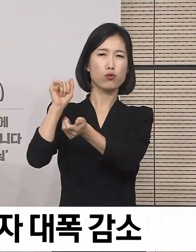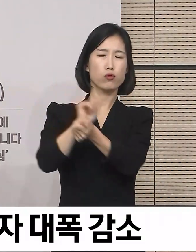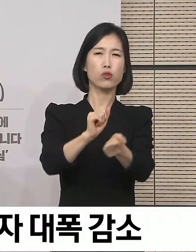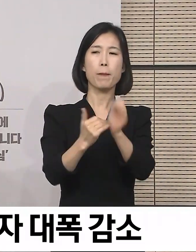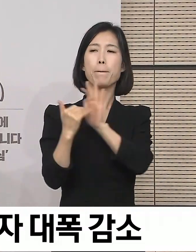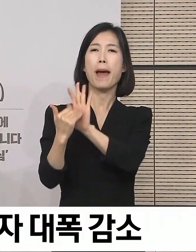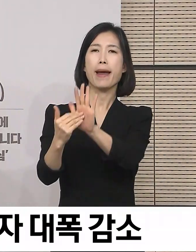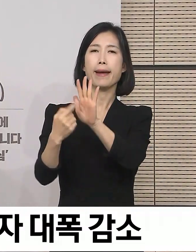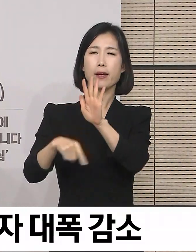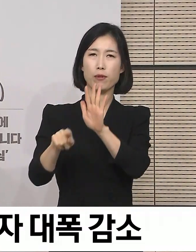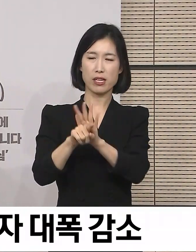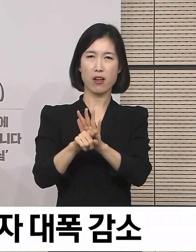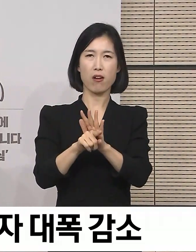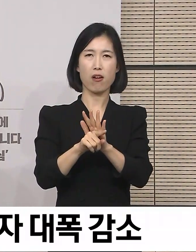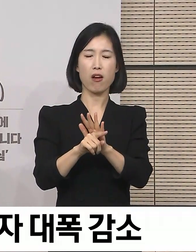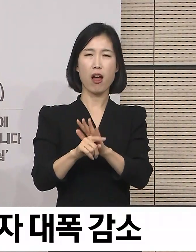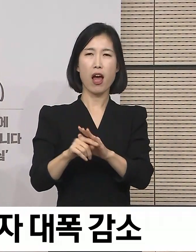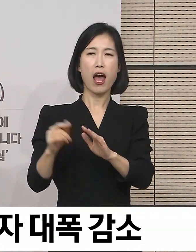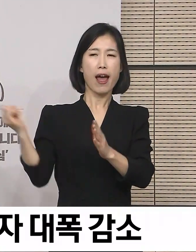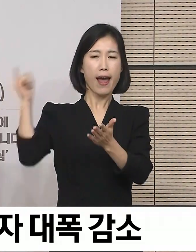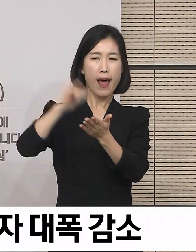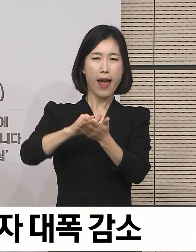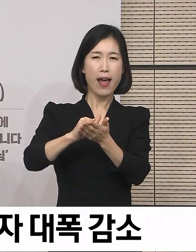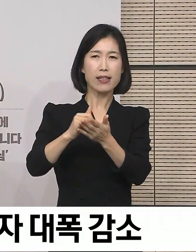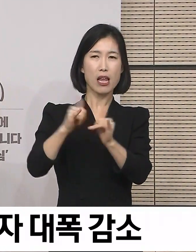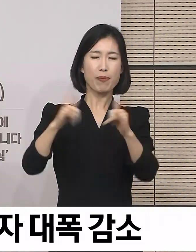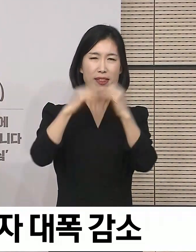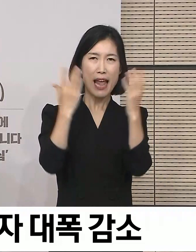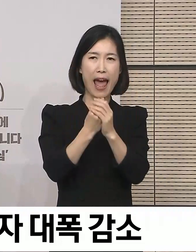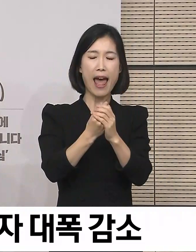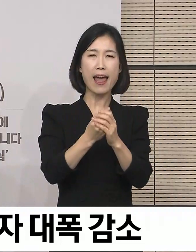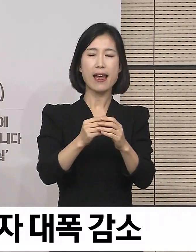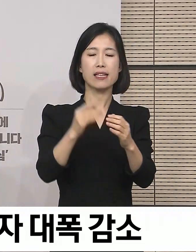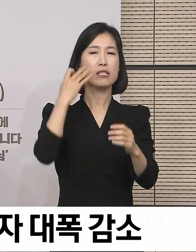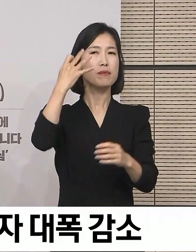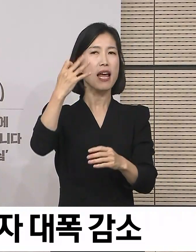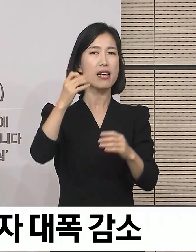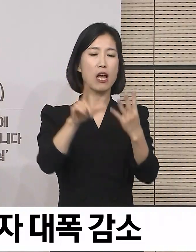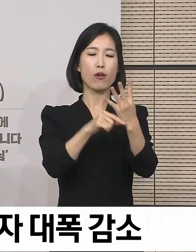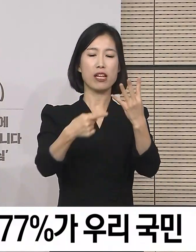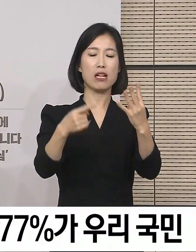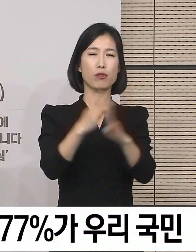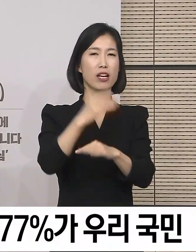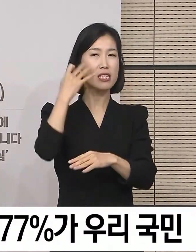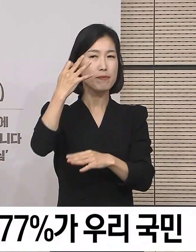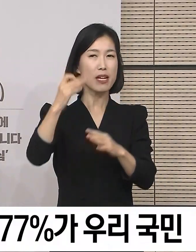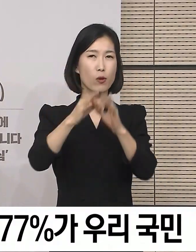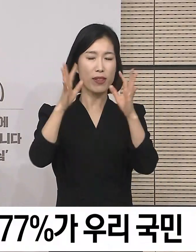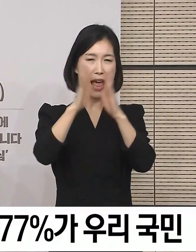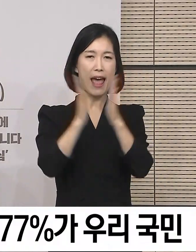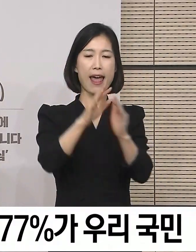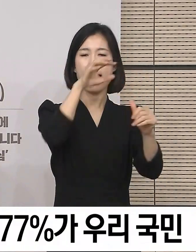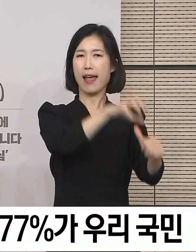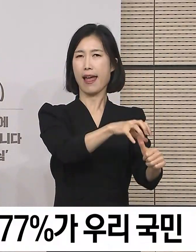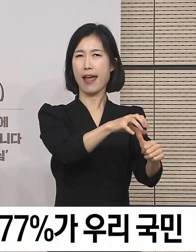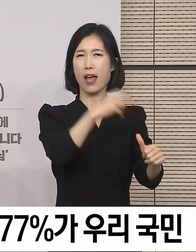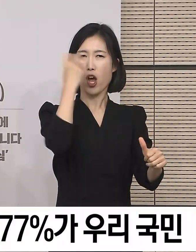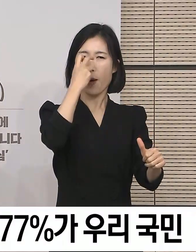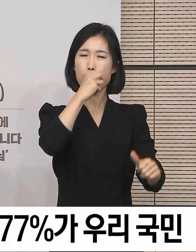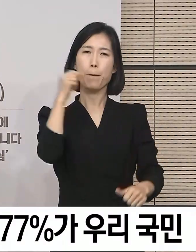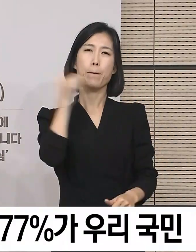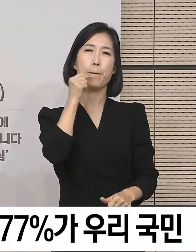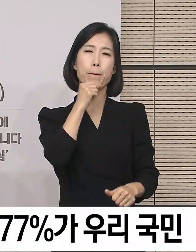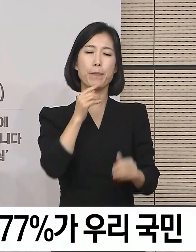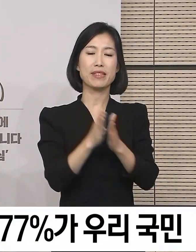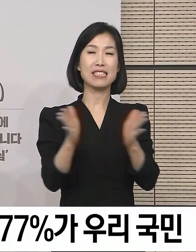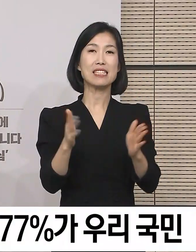전체 입국자를 대상으로 14일간 자가 격리나 시설 격리를 하도록 검역 강화 조치를 시행한 바